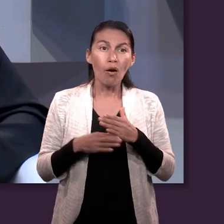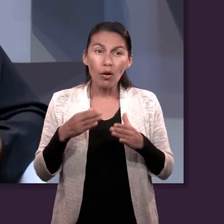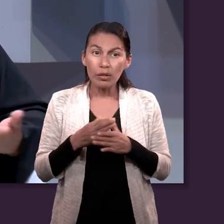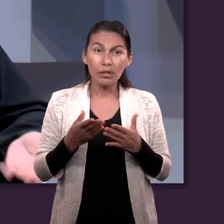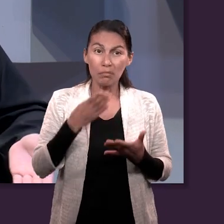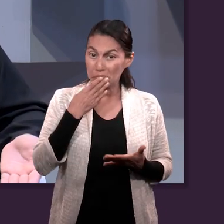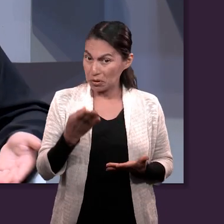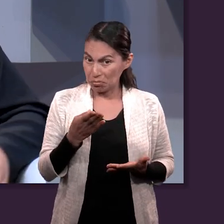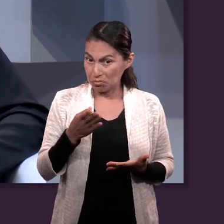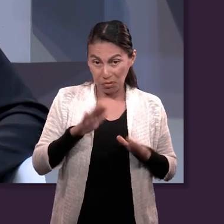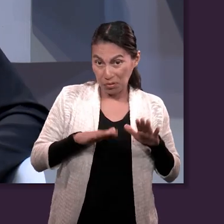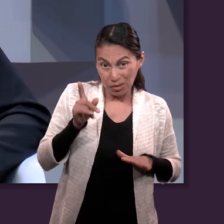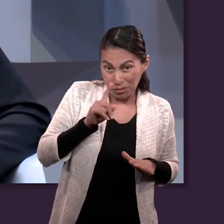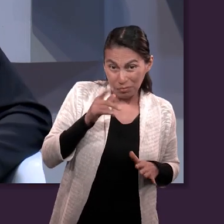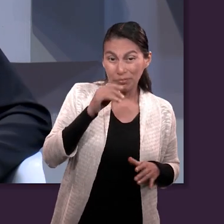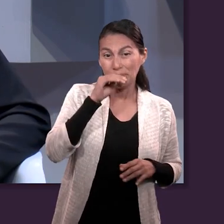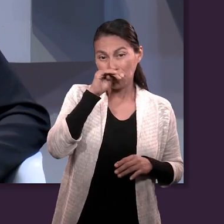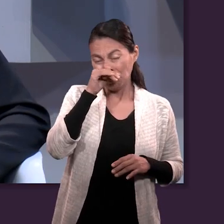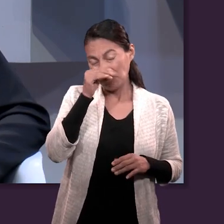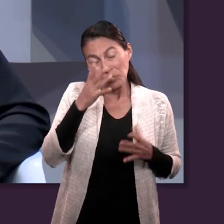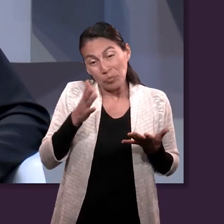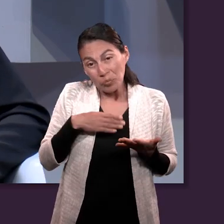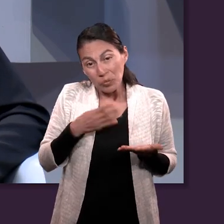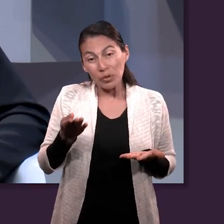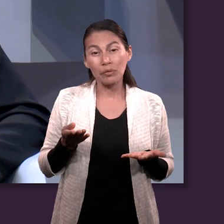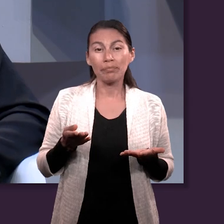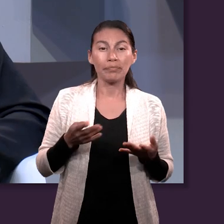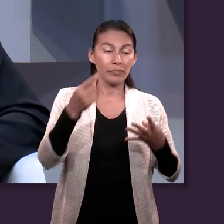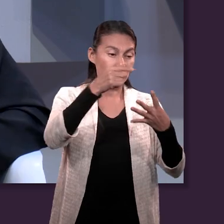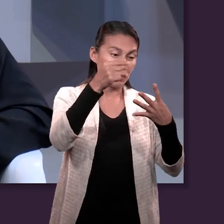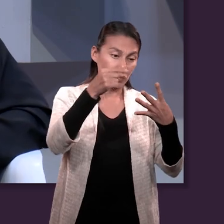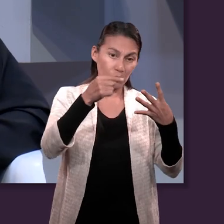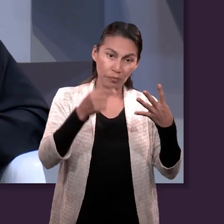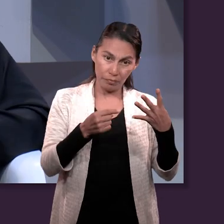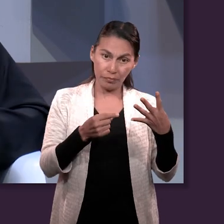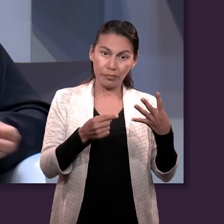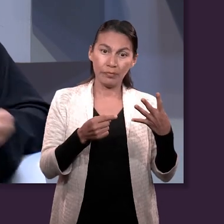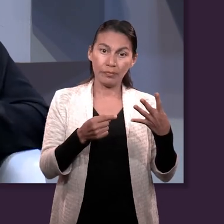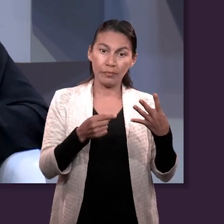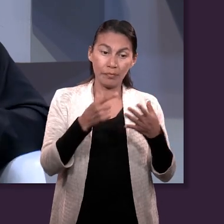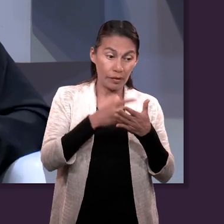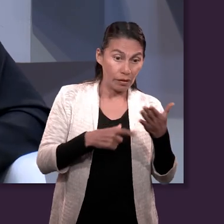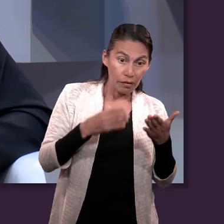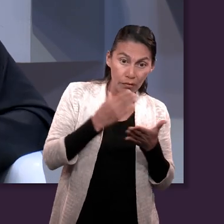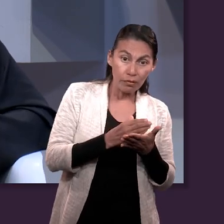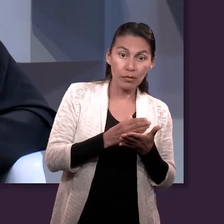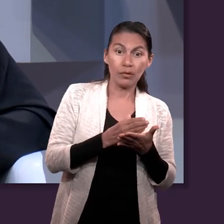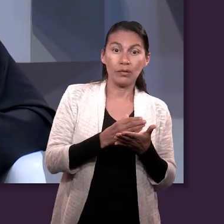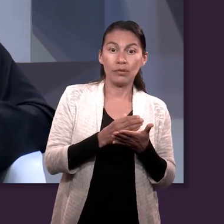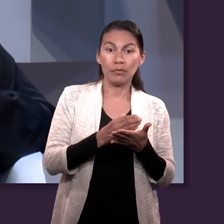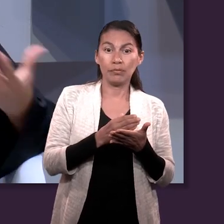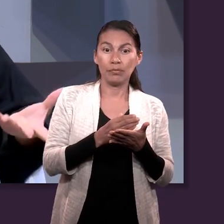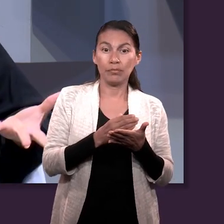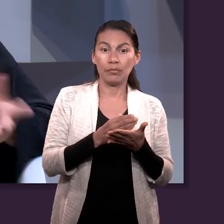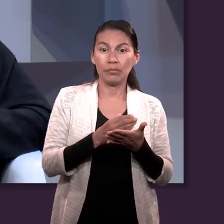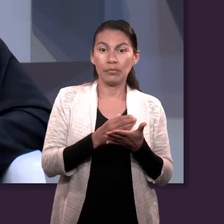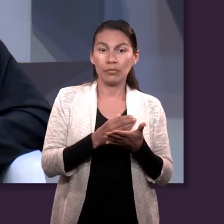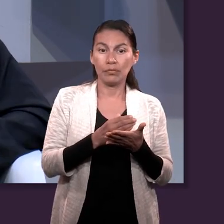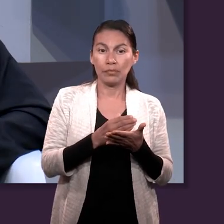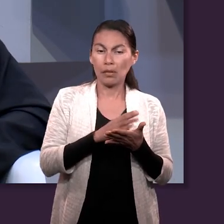actitudes que a lo mejor no fueron las mejores. Y bueno, ya abordamos varios puntos de esta lección o de este tema y